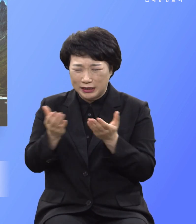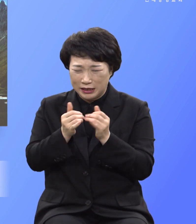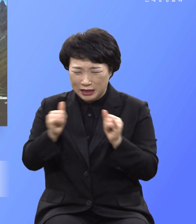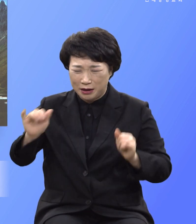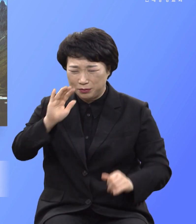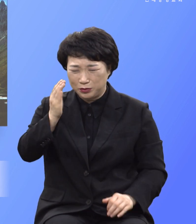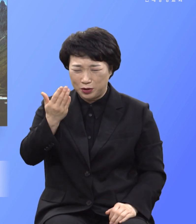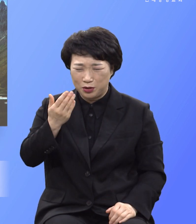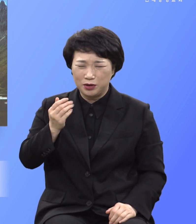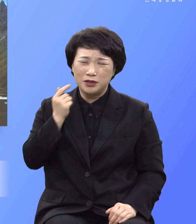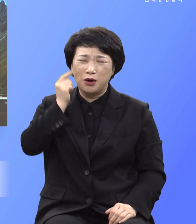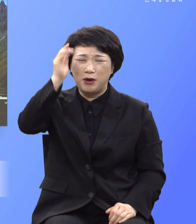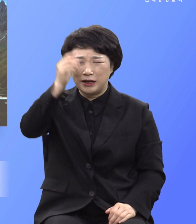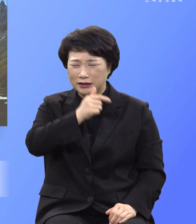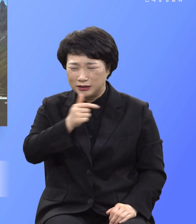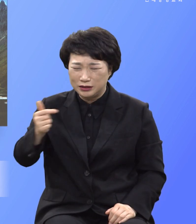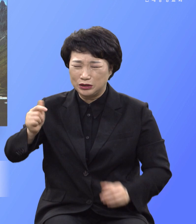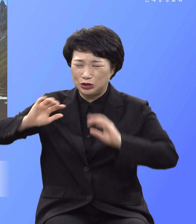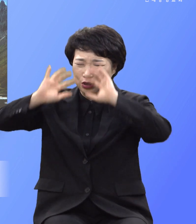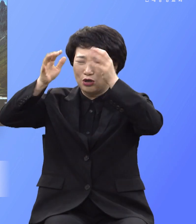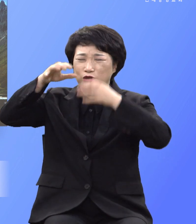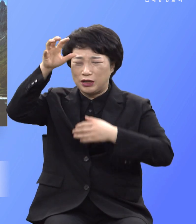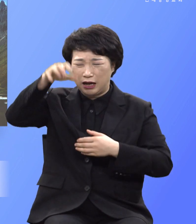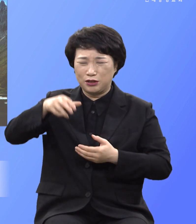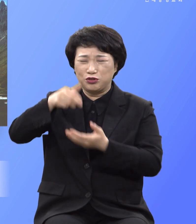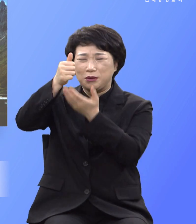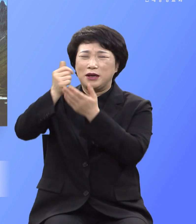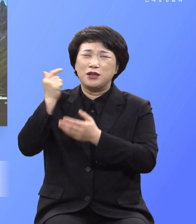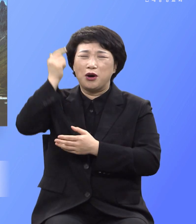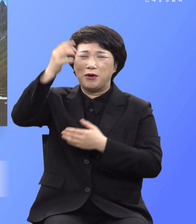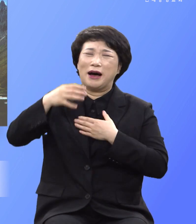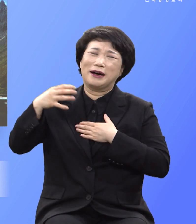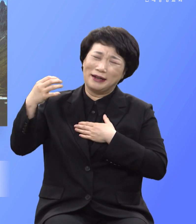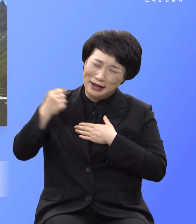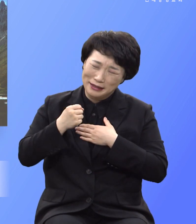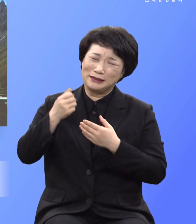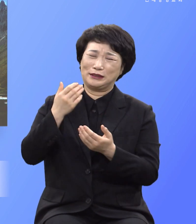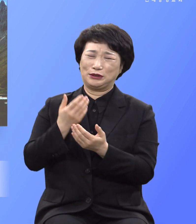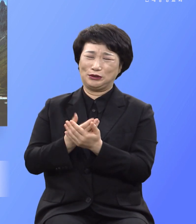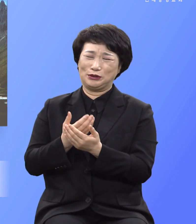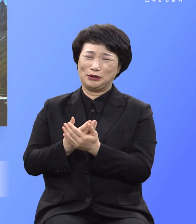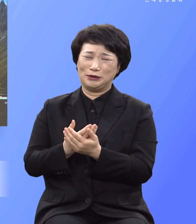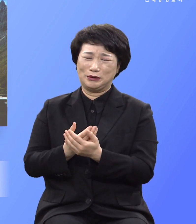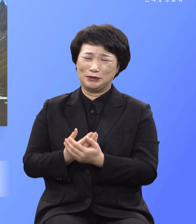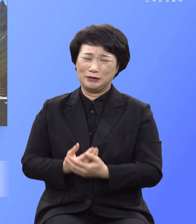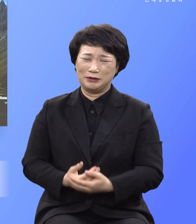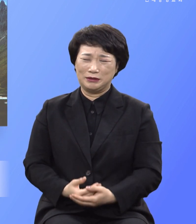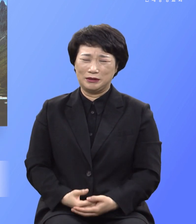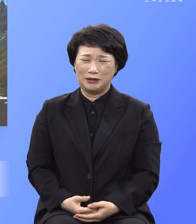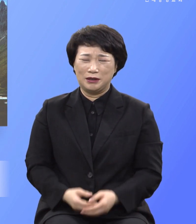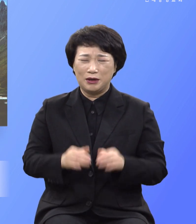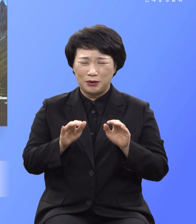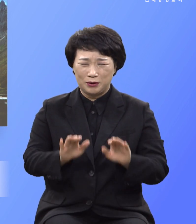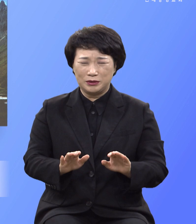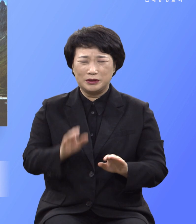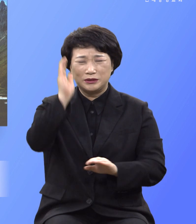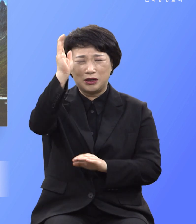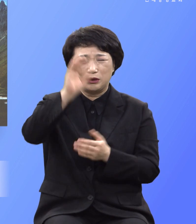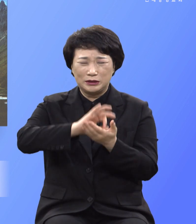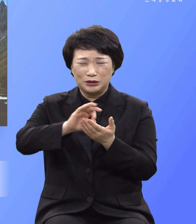영광스러운 천국에서 주님의 영광을 보게 하옵소서 사용해 주신 주님 감사합니다